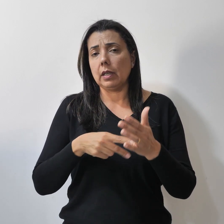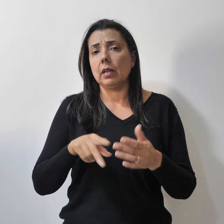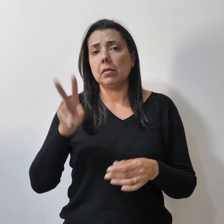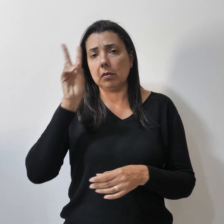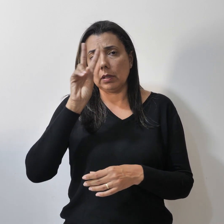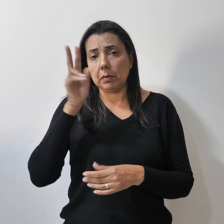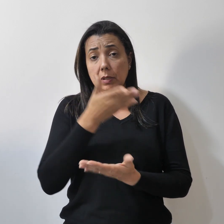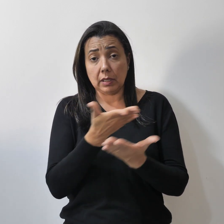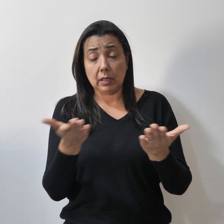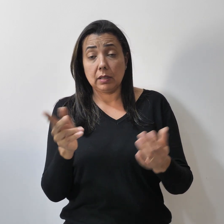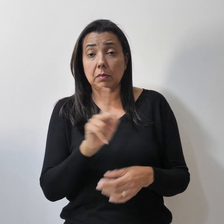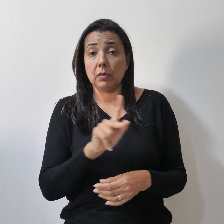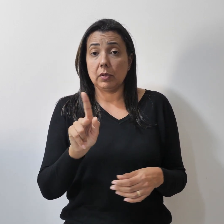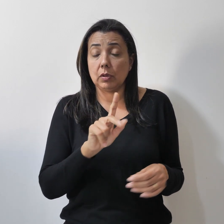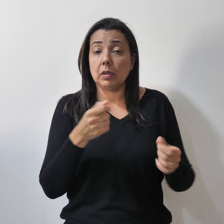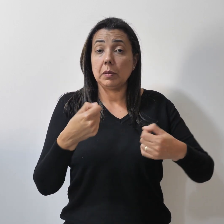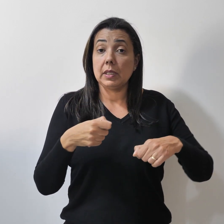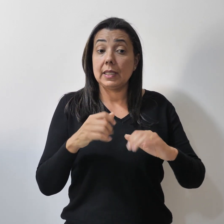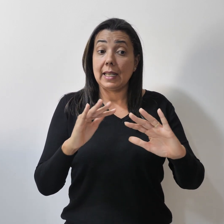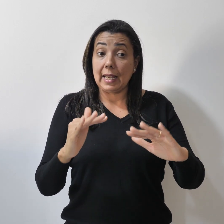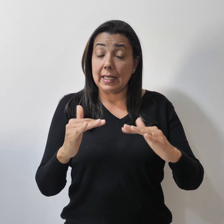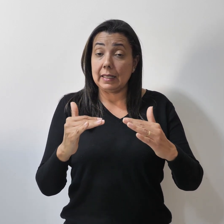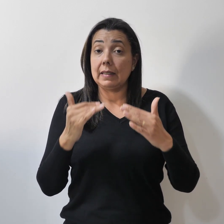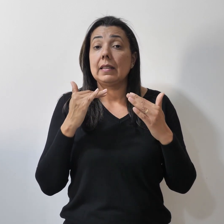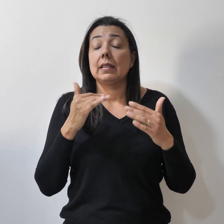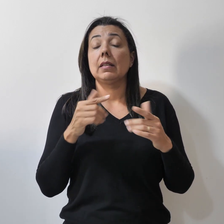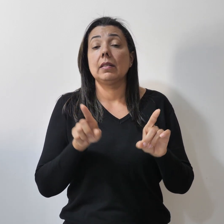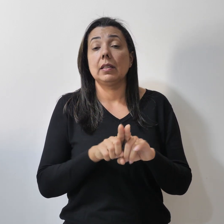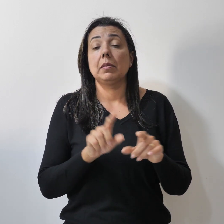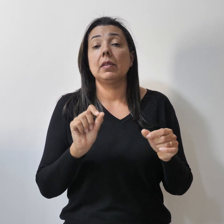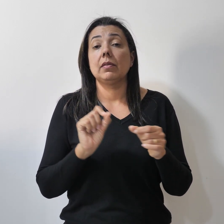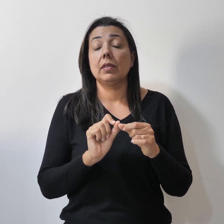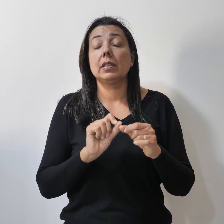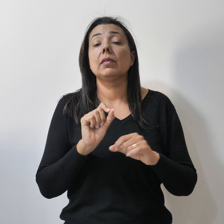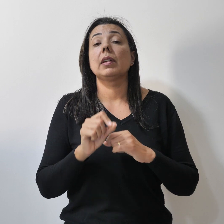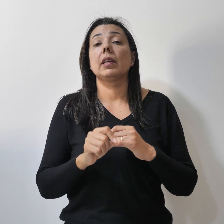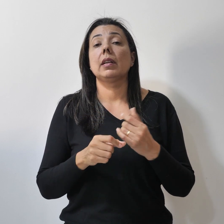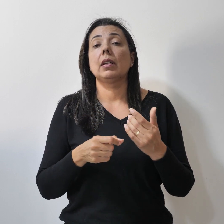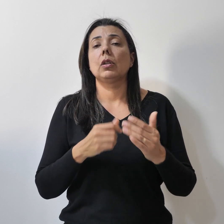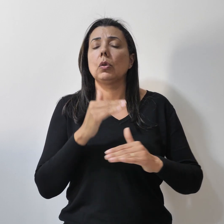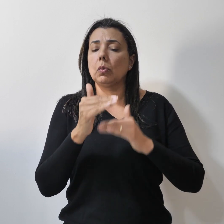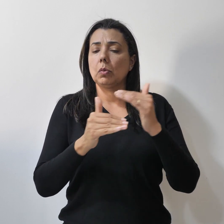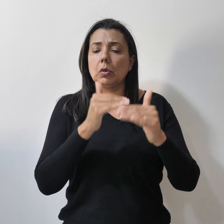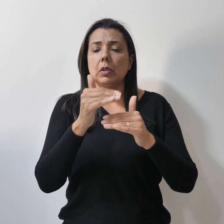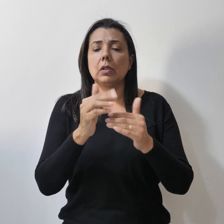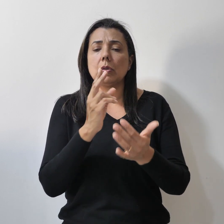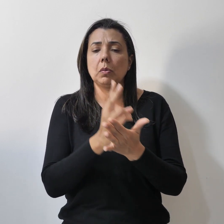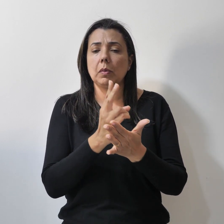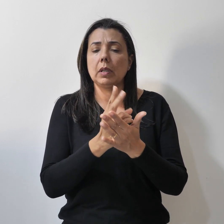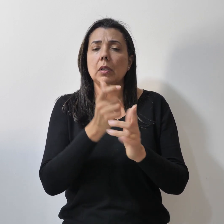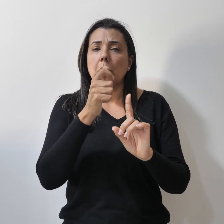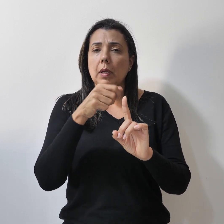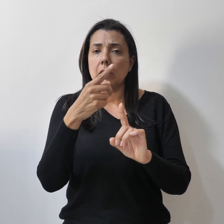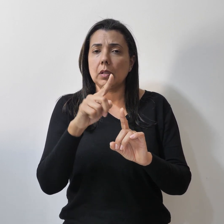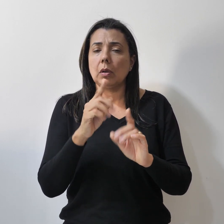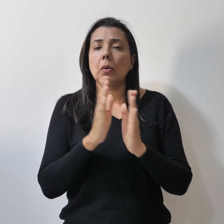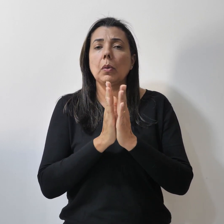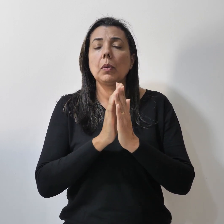educadores devem ficar atentos e realizar o procedimento no mês do seu aniversário, uma